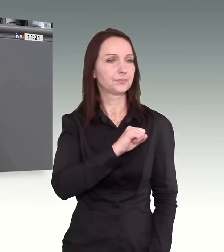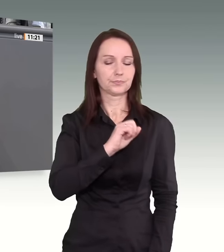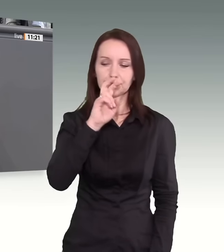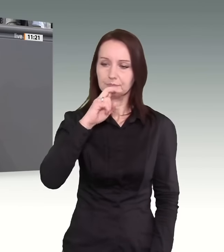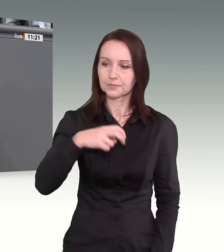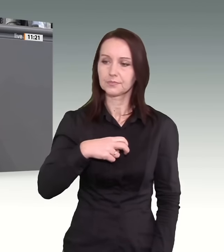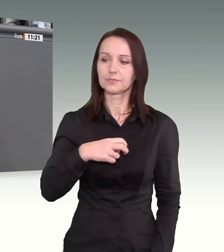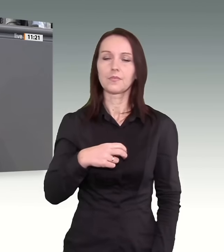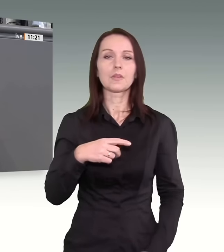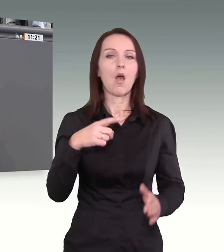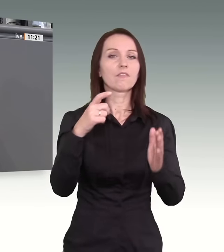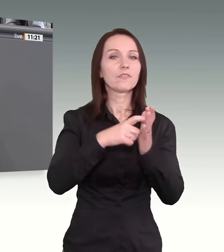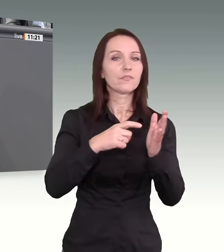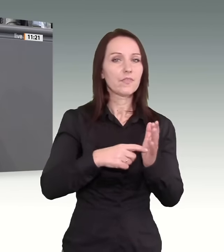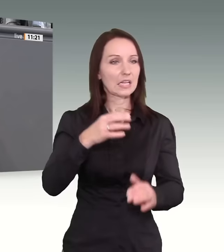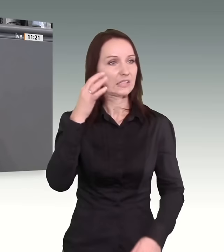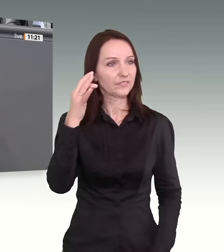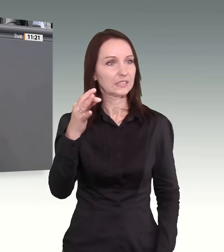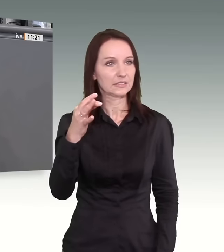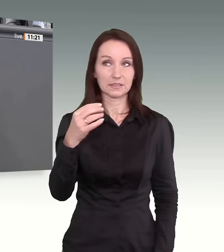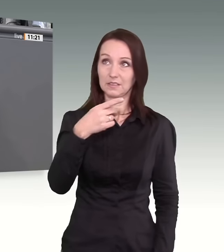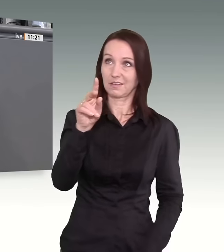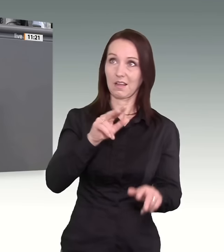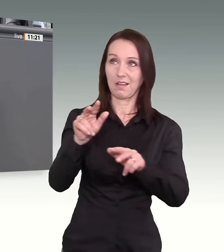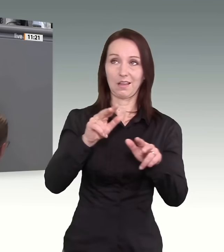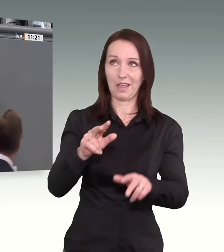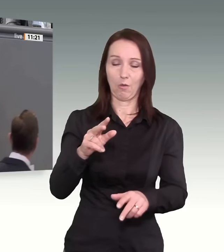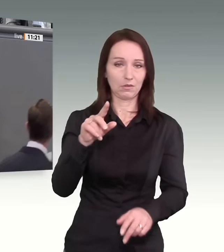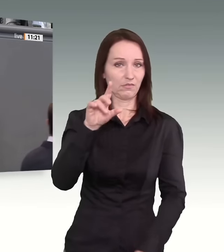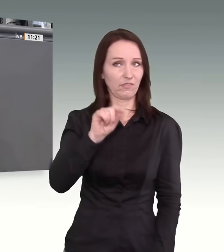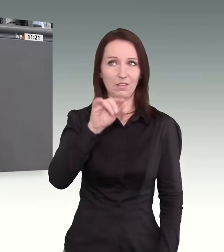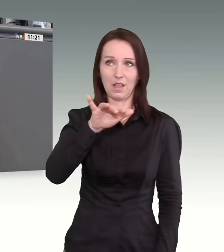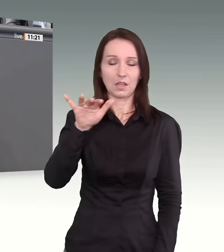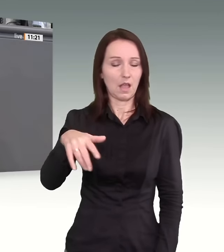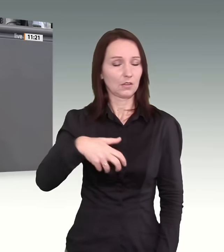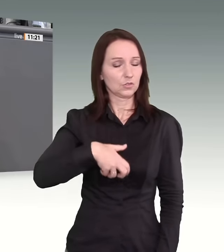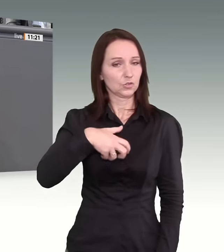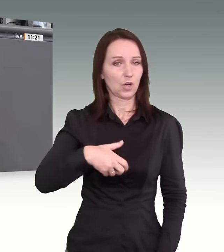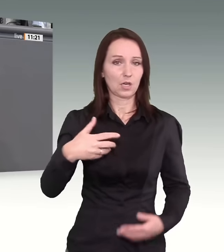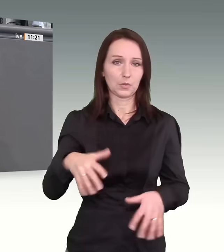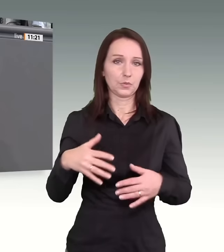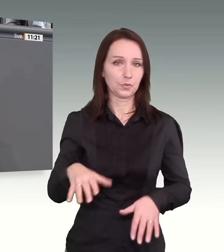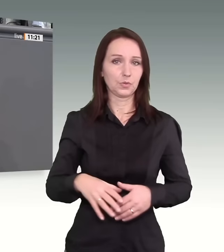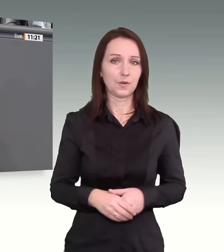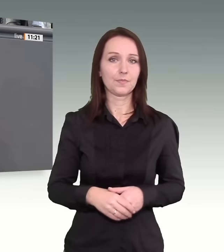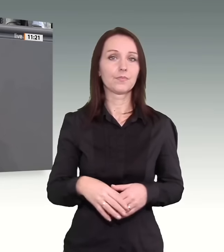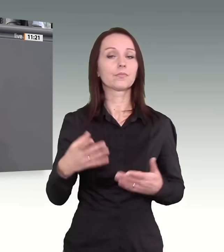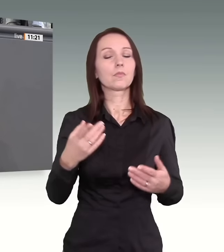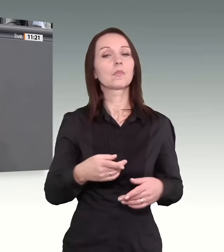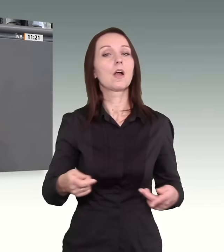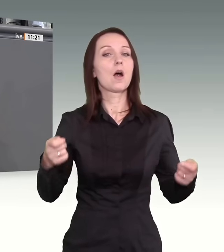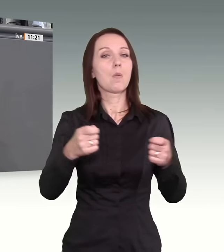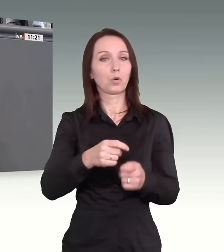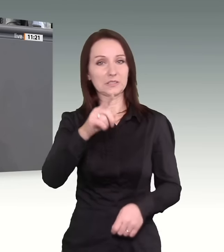bei den Regierenden tatsächlich vorhanden ist. Vor Ort Besuch bei der Bundespolizei, liebe